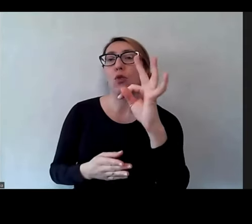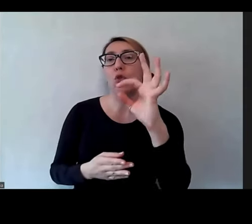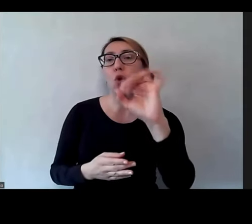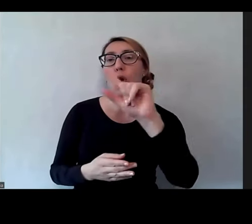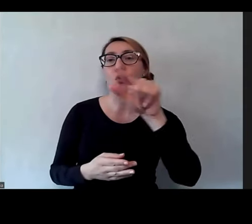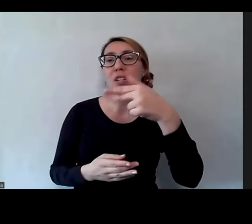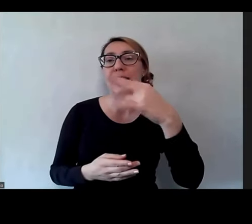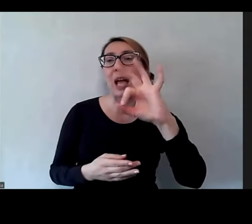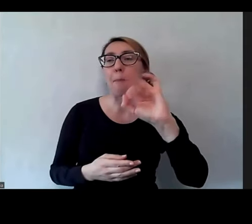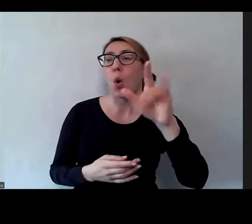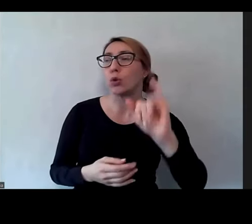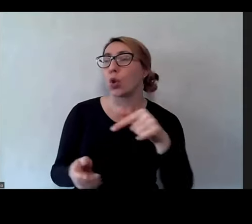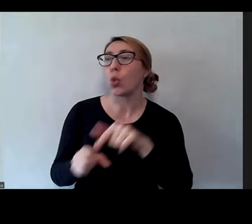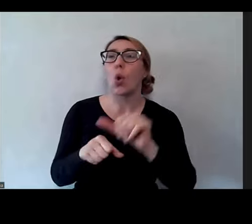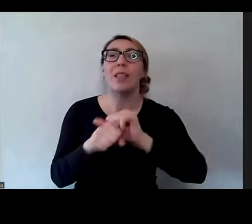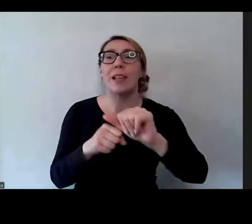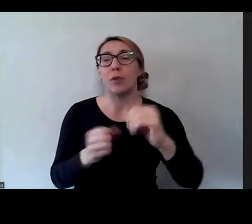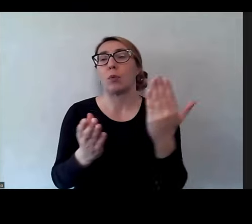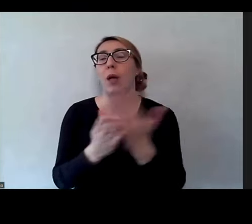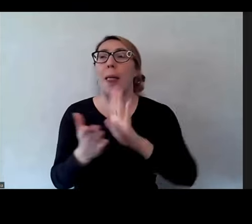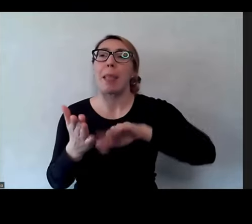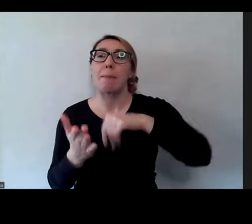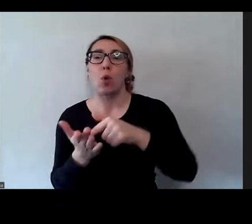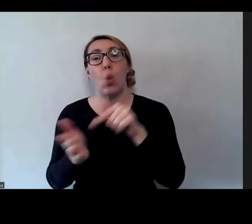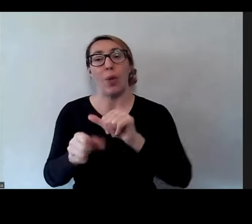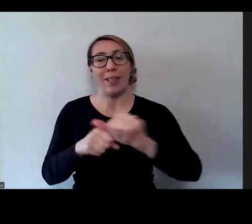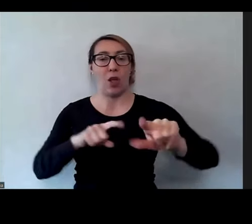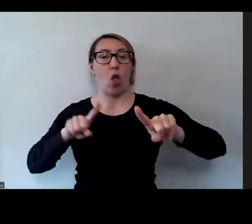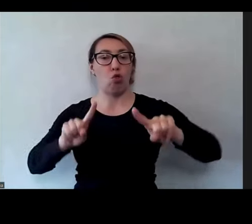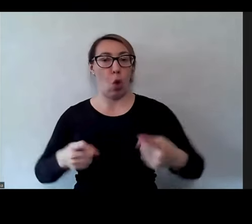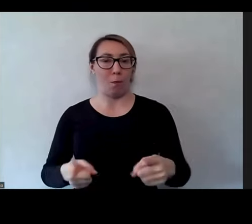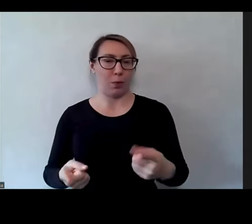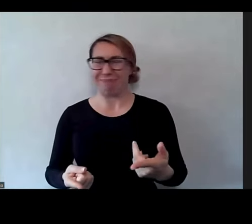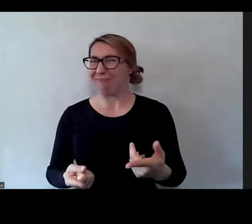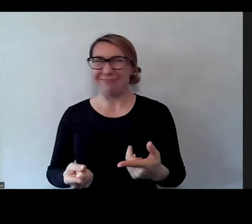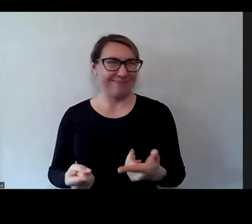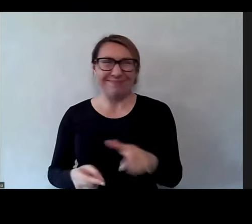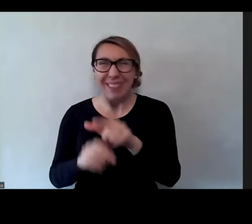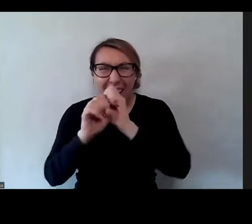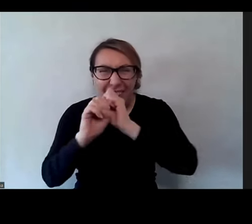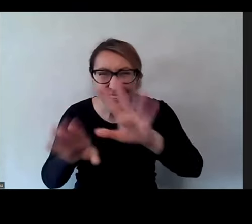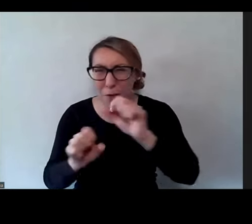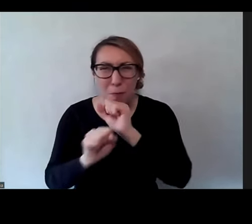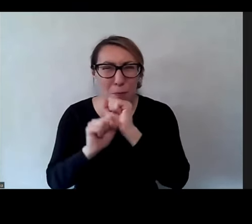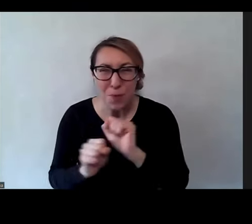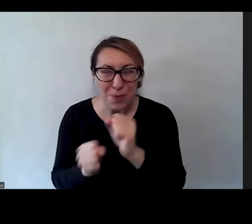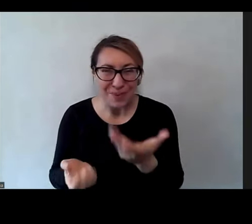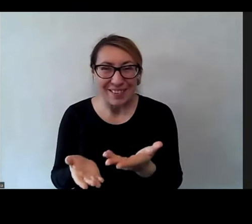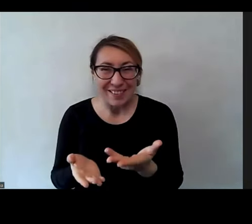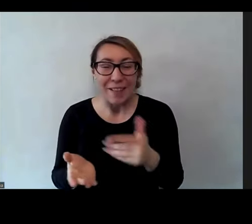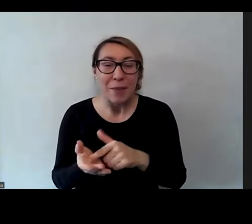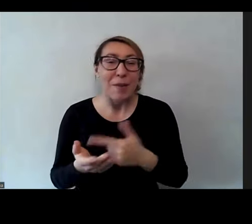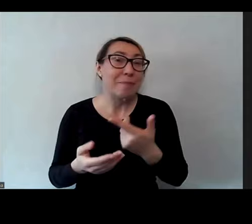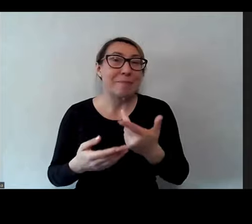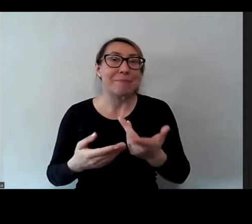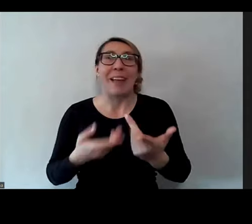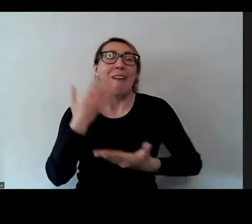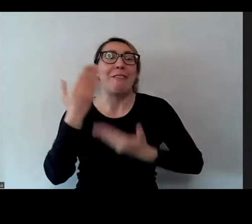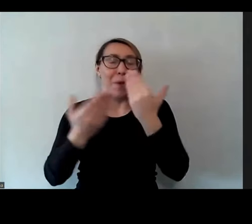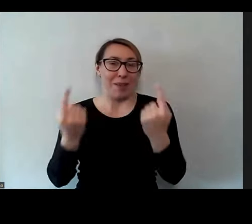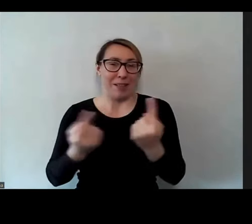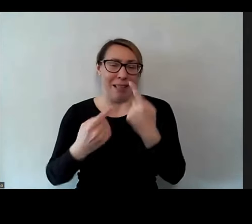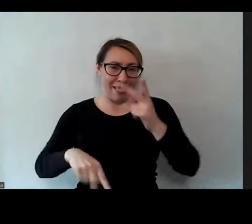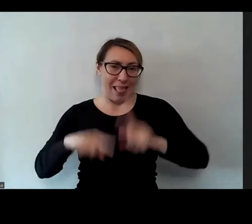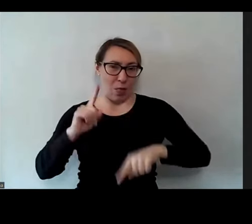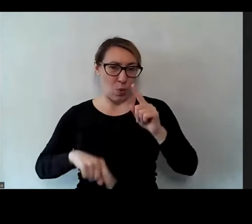twoją tożsamość, na przykład dowód, nikt tak się to nie odbywa. To się odbywa w sposób naturalny. To